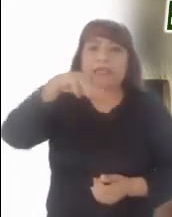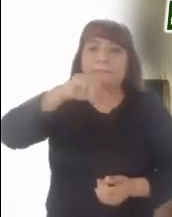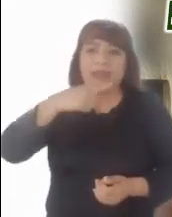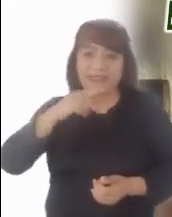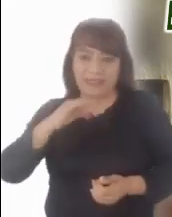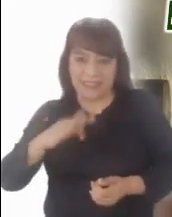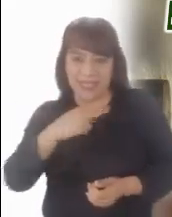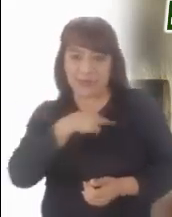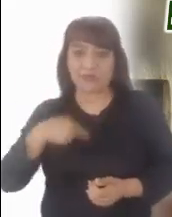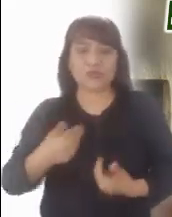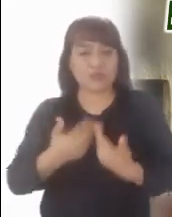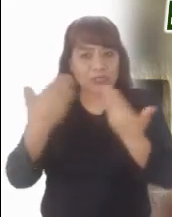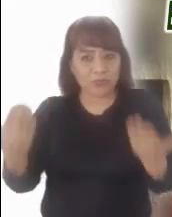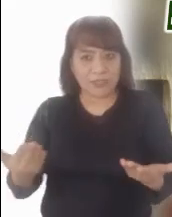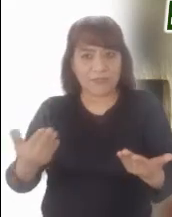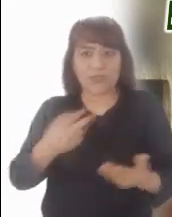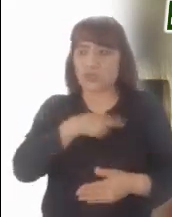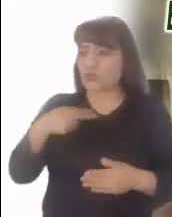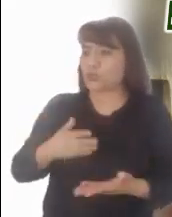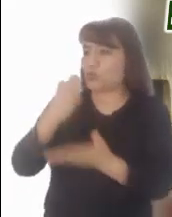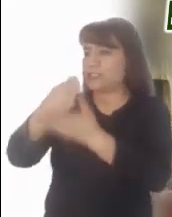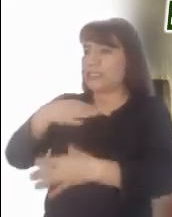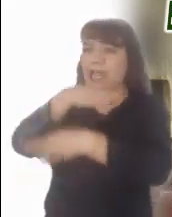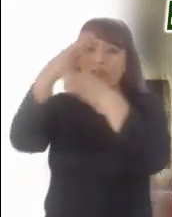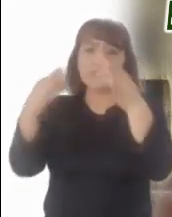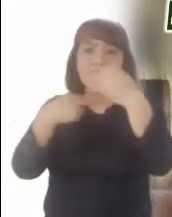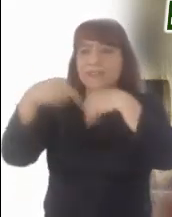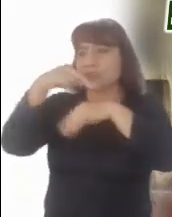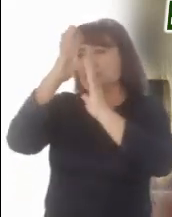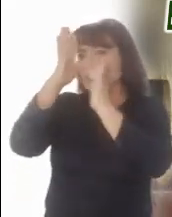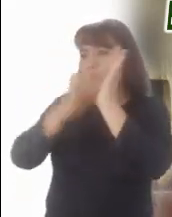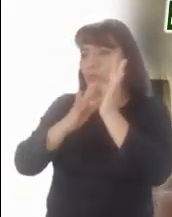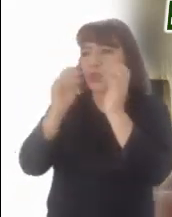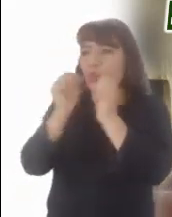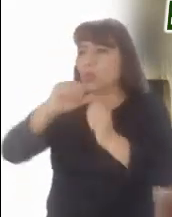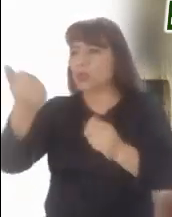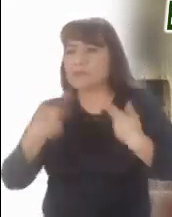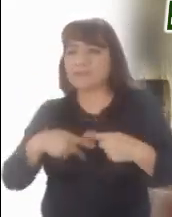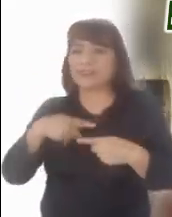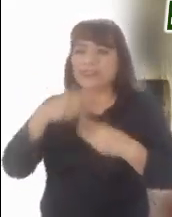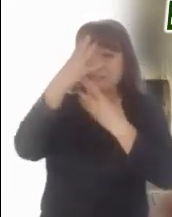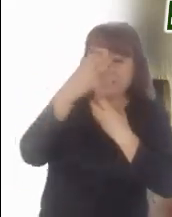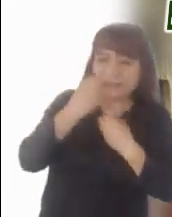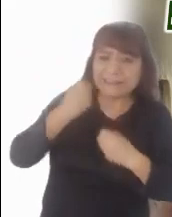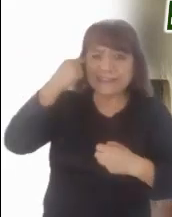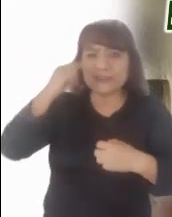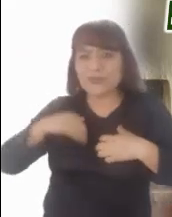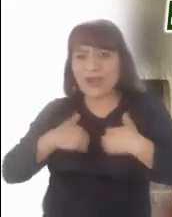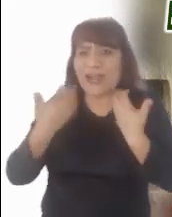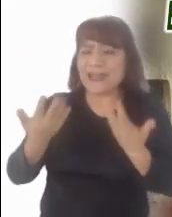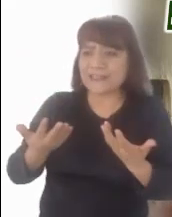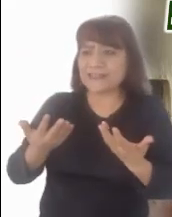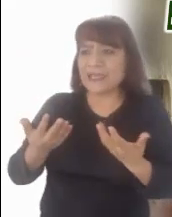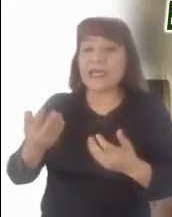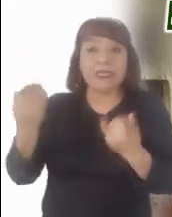anunciar la resurrección a quienes están temerosos y apocados. También a nosotros nos corresponde esa